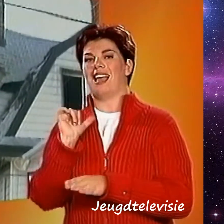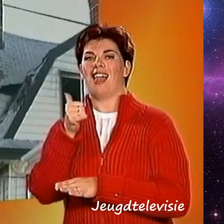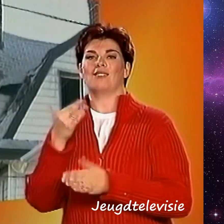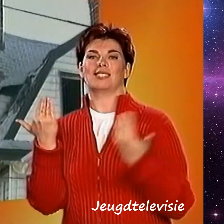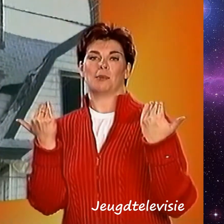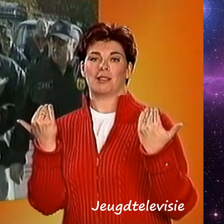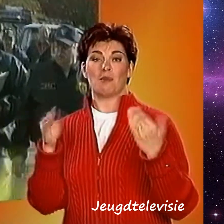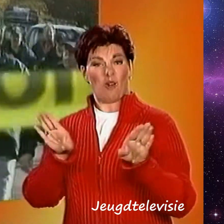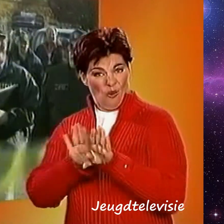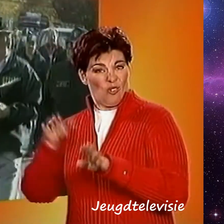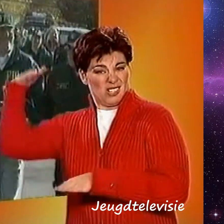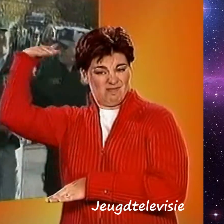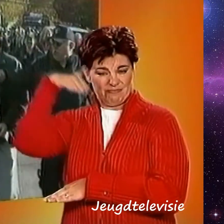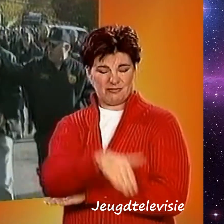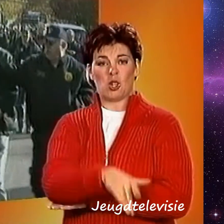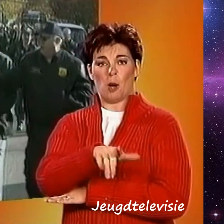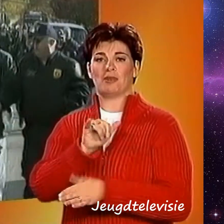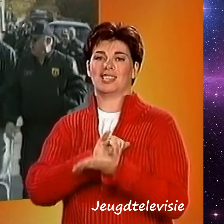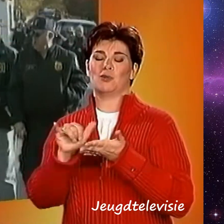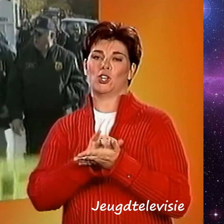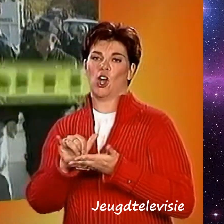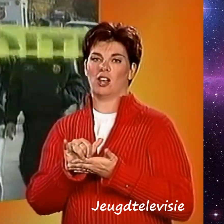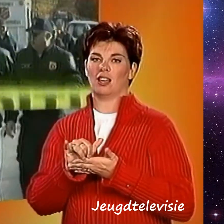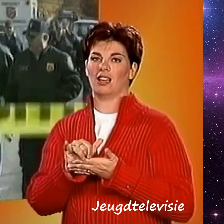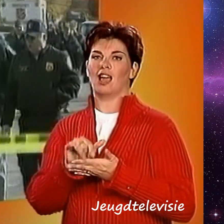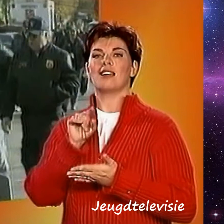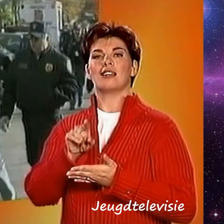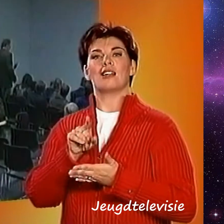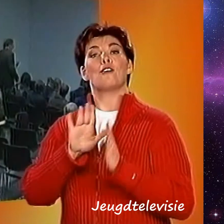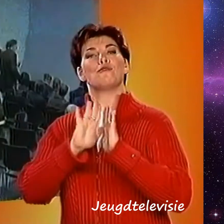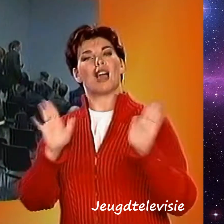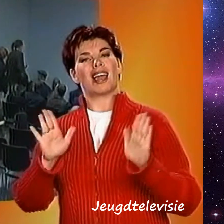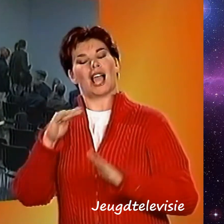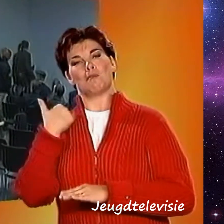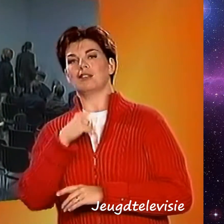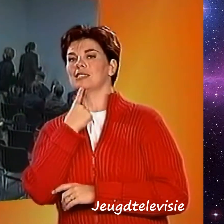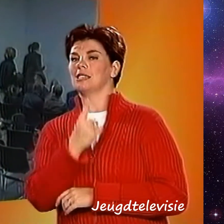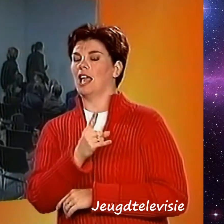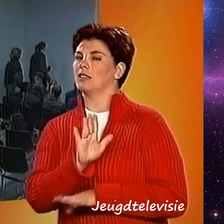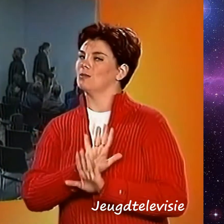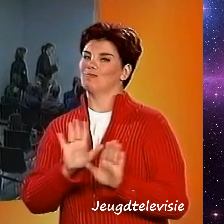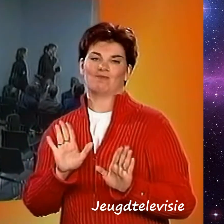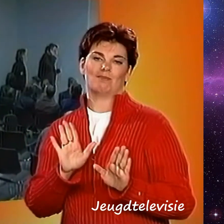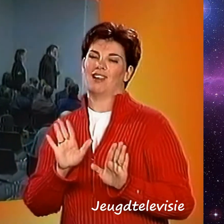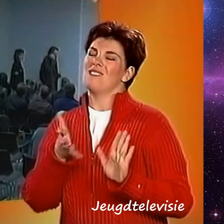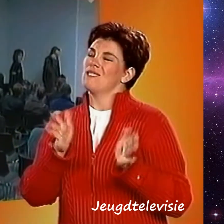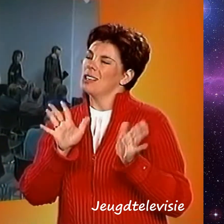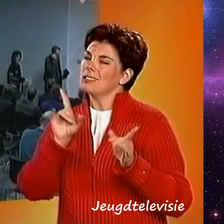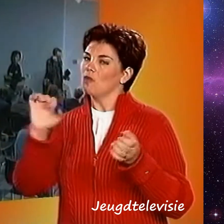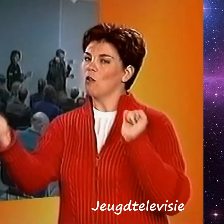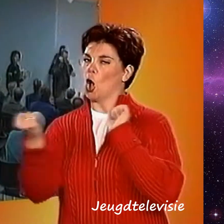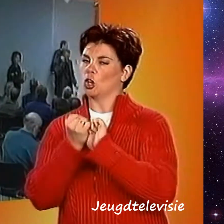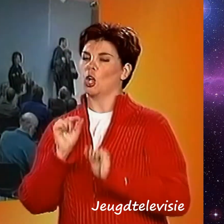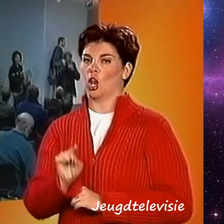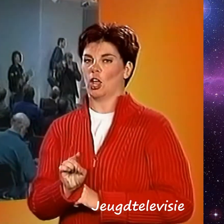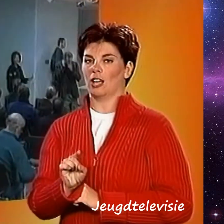stortte er ook vliegtuigen neer op New York. Maar vandaag hebben Amerikaanse veiligheidsmensen gezegd dat het dit keer bijna zeker een ongeluk is. En